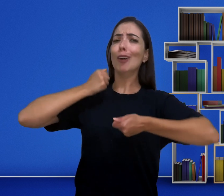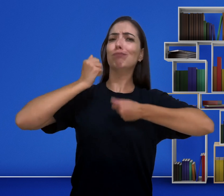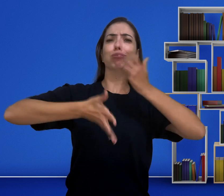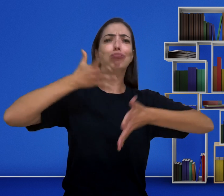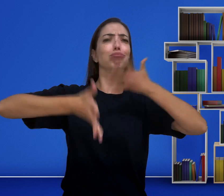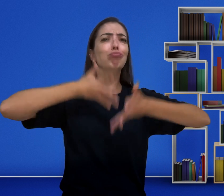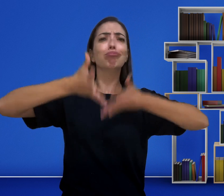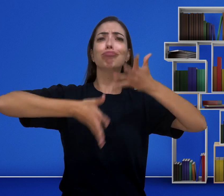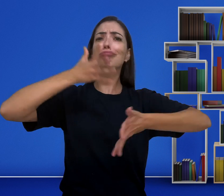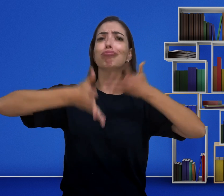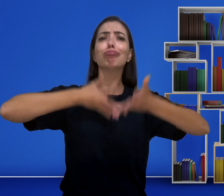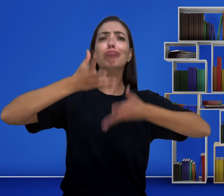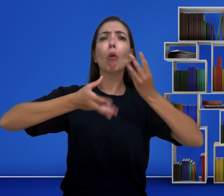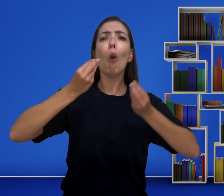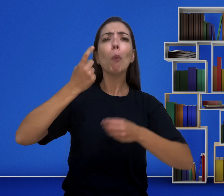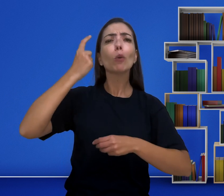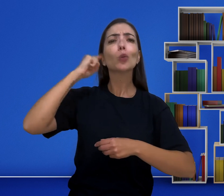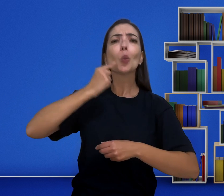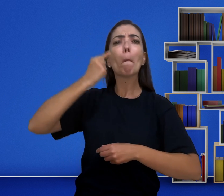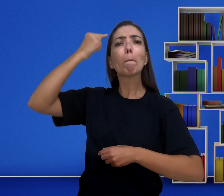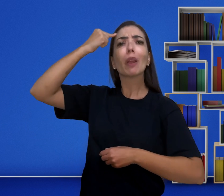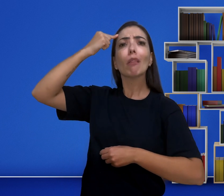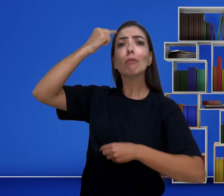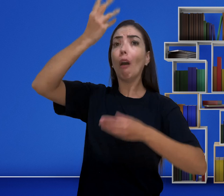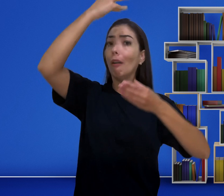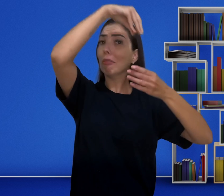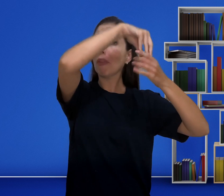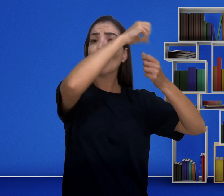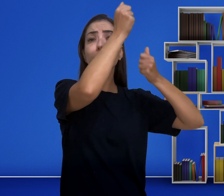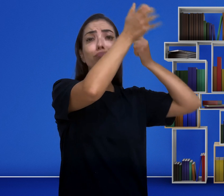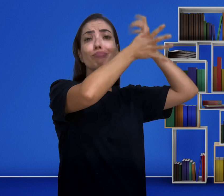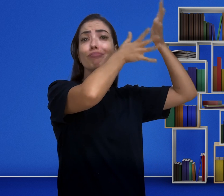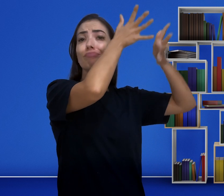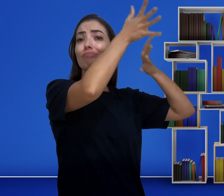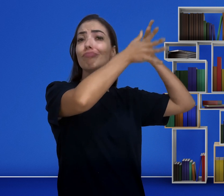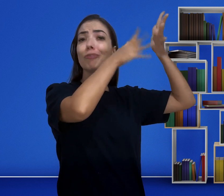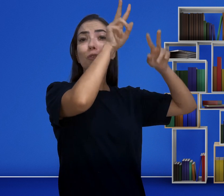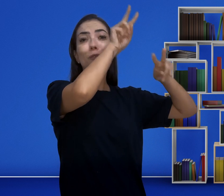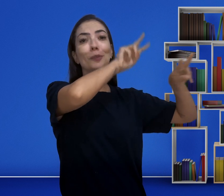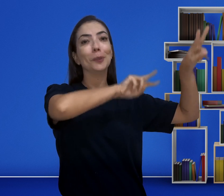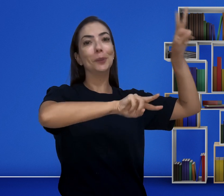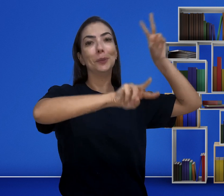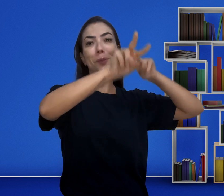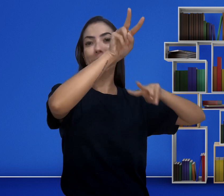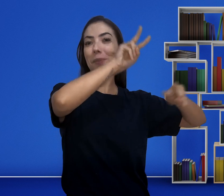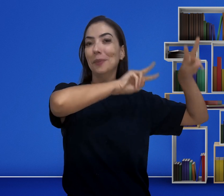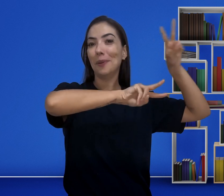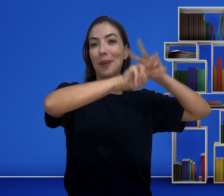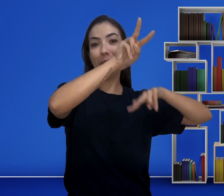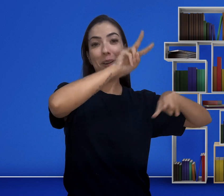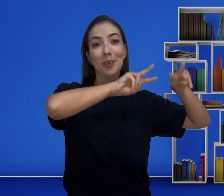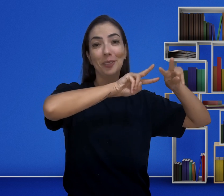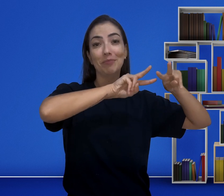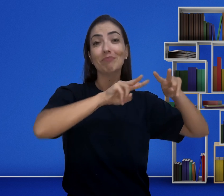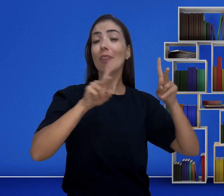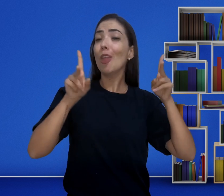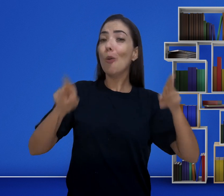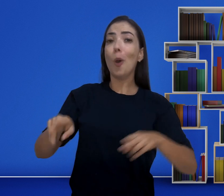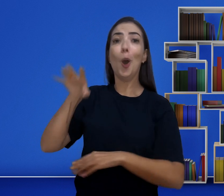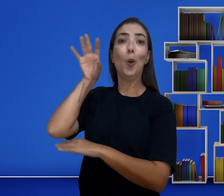visualidade. E então, quando a gente pensa, nós pensamos a partir da visualidade. O